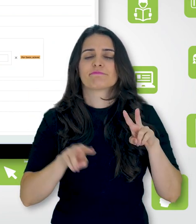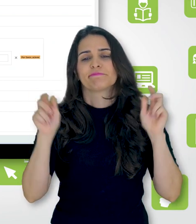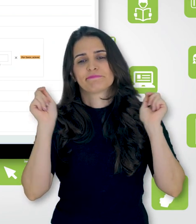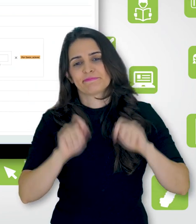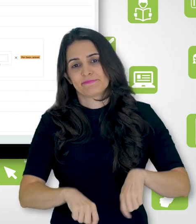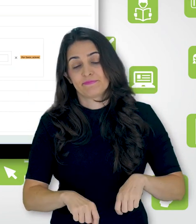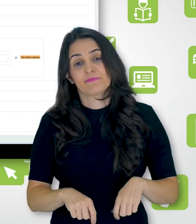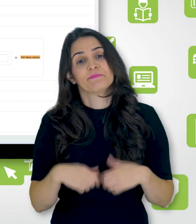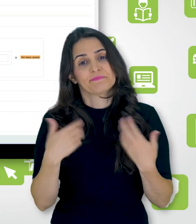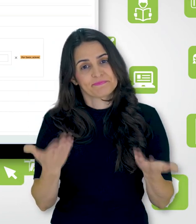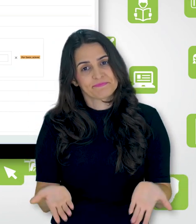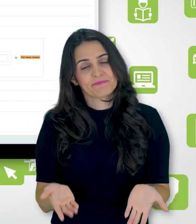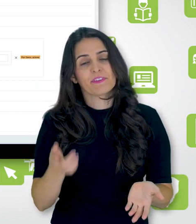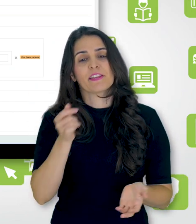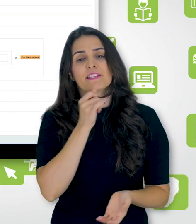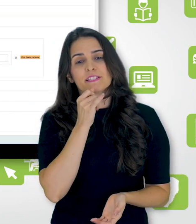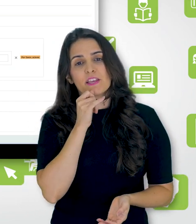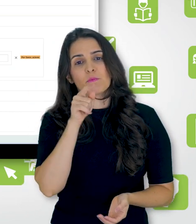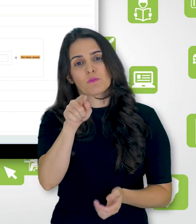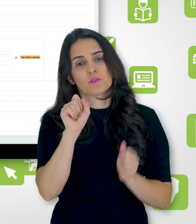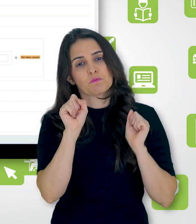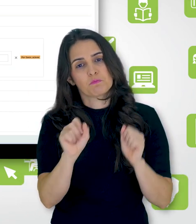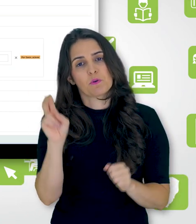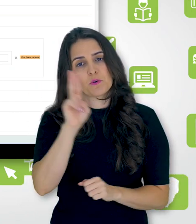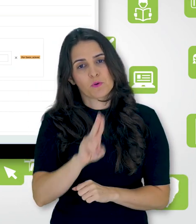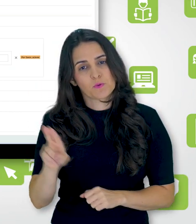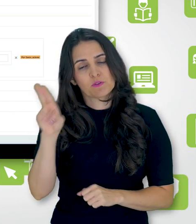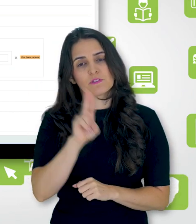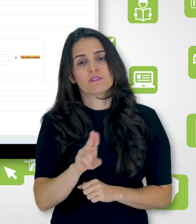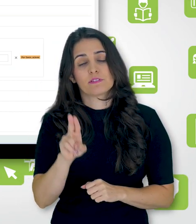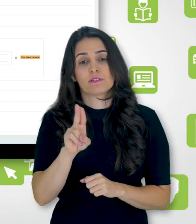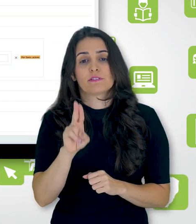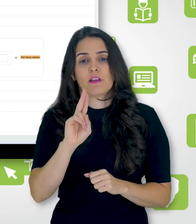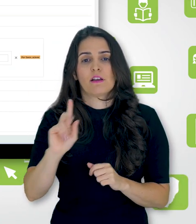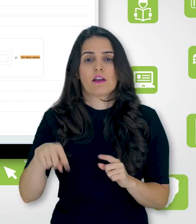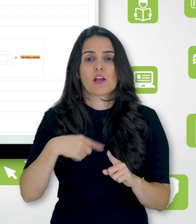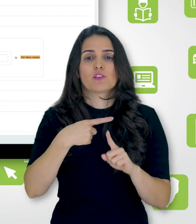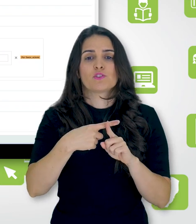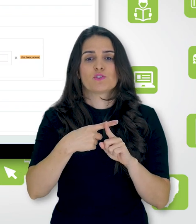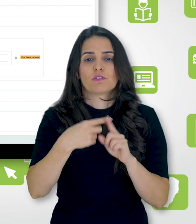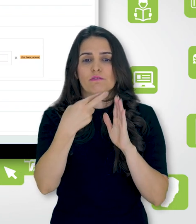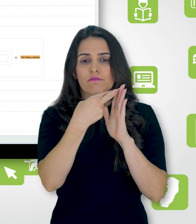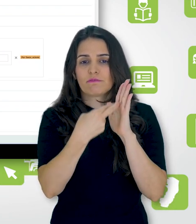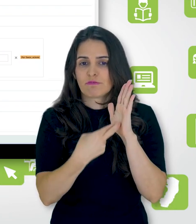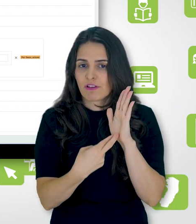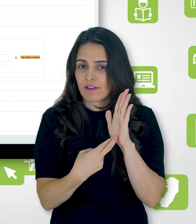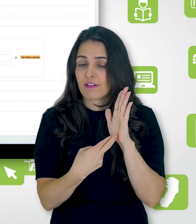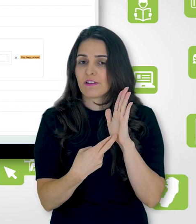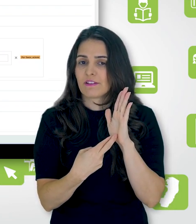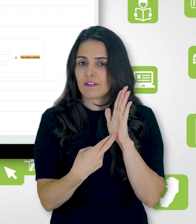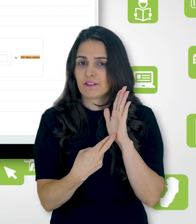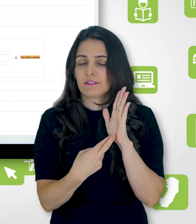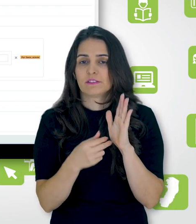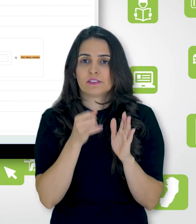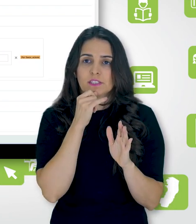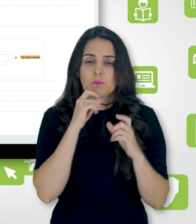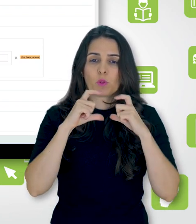são exemplos úteis que você pode usar para adicionar a restrição, tanto restringindo um tópico, quanto